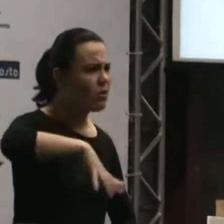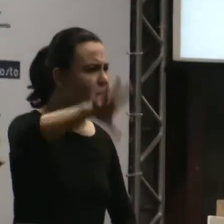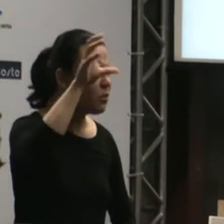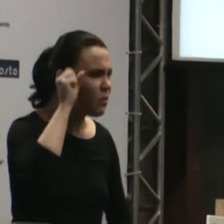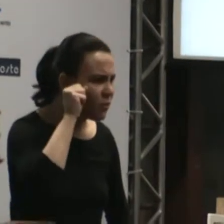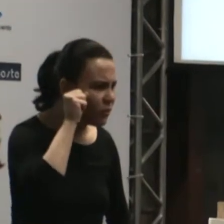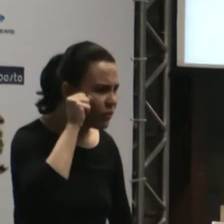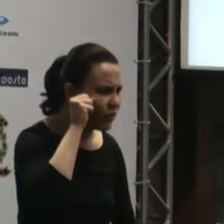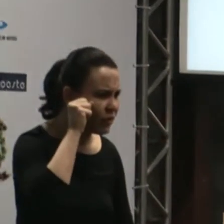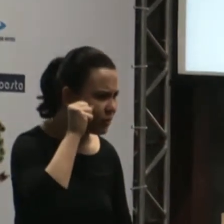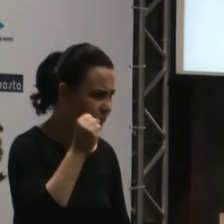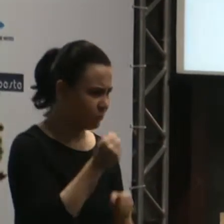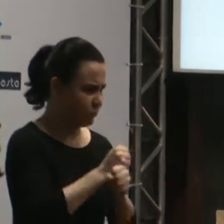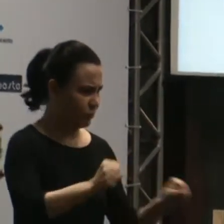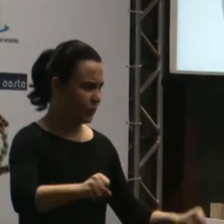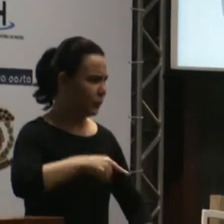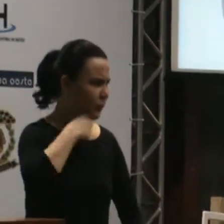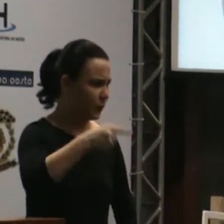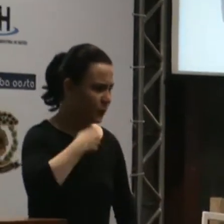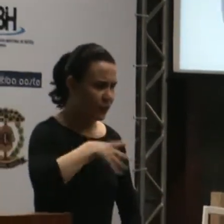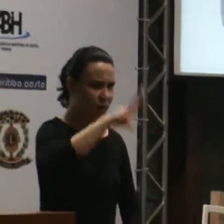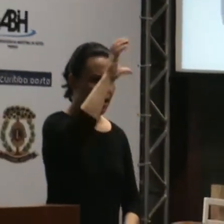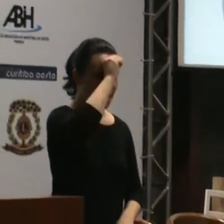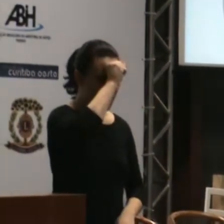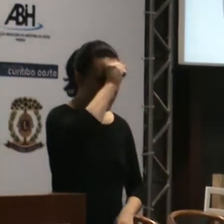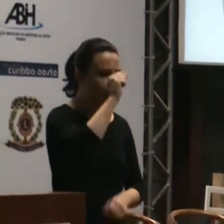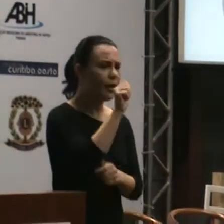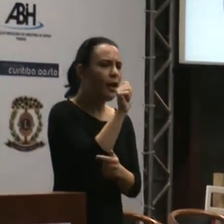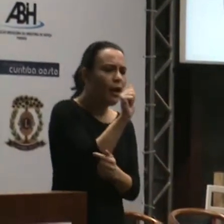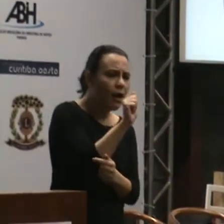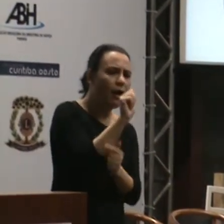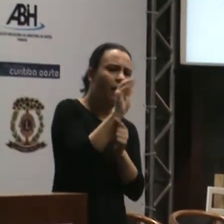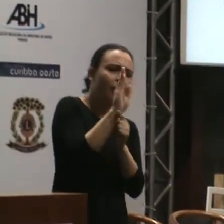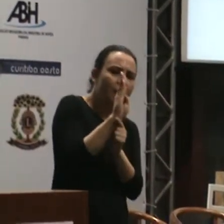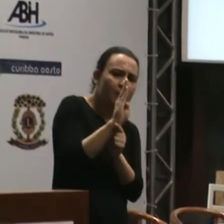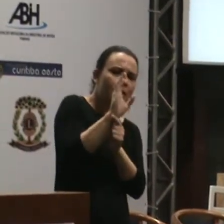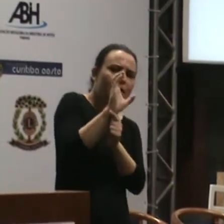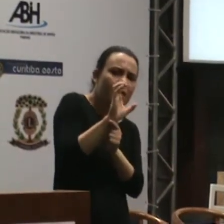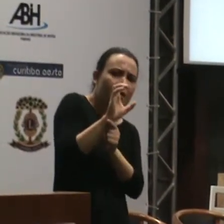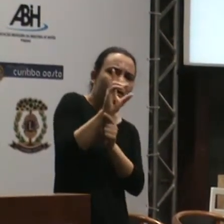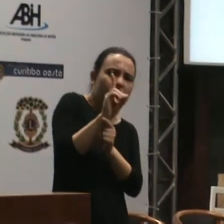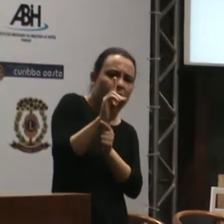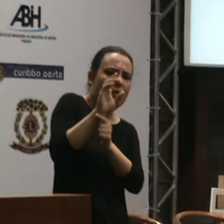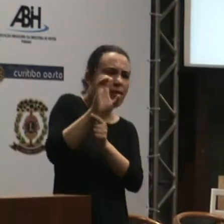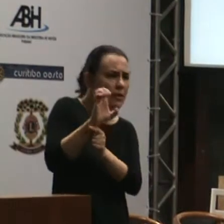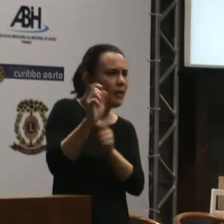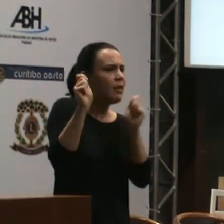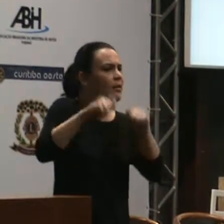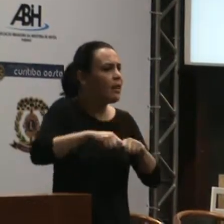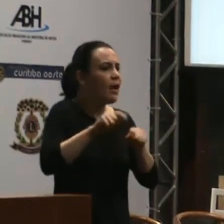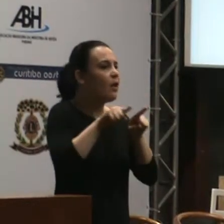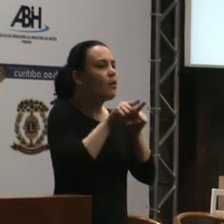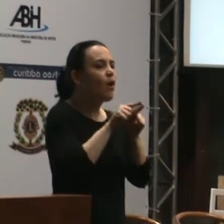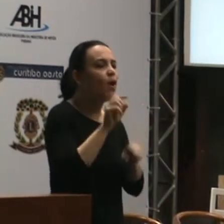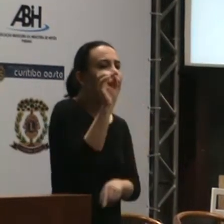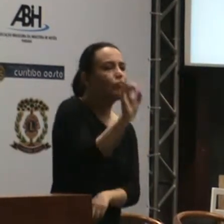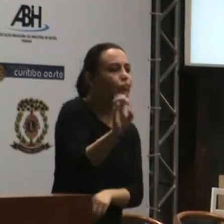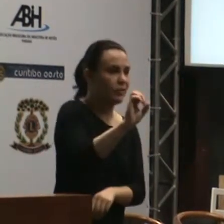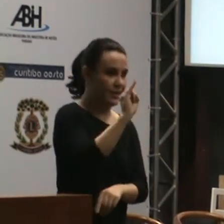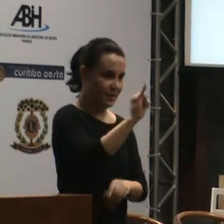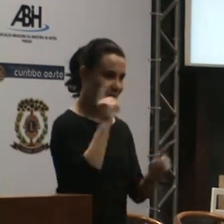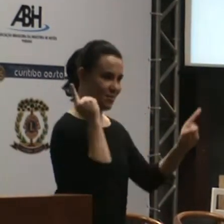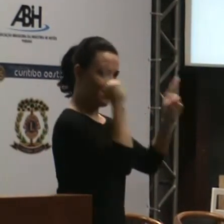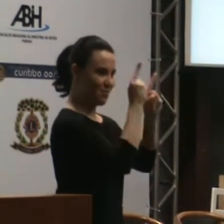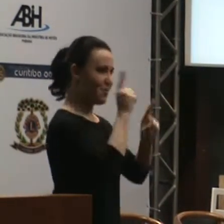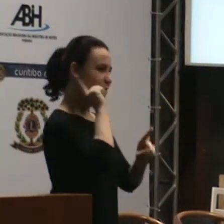não temos a mínima capacidade ou o interesse de aprender um ABC para poder, pelo menos, escrever para a